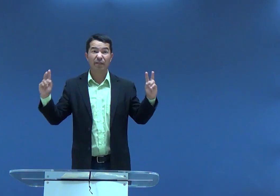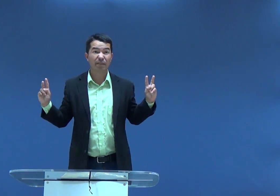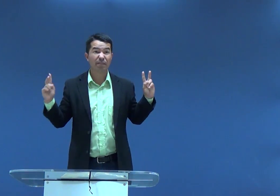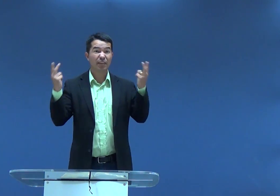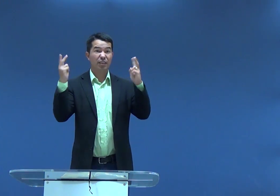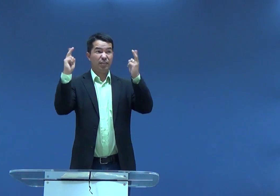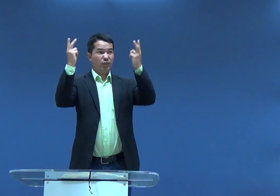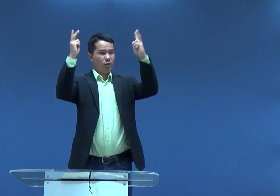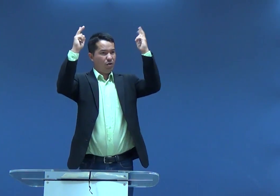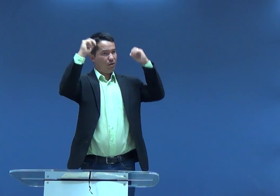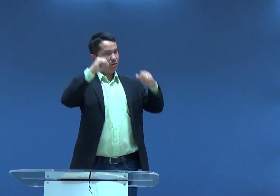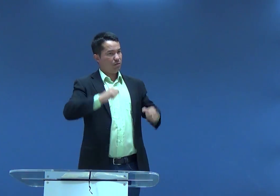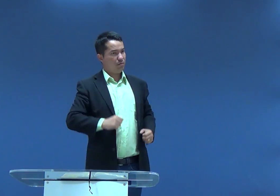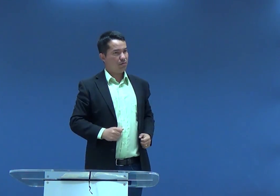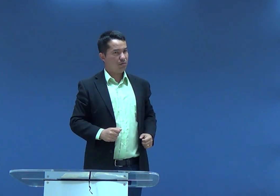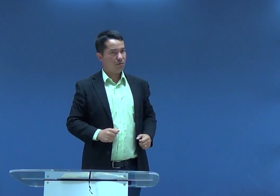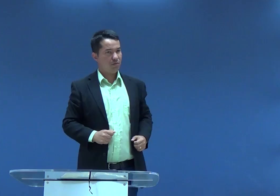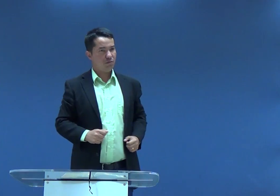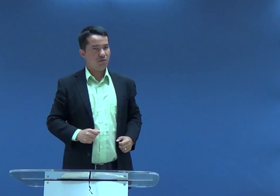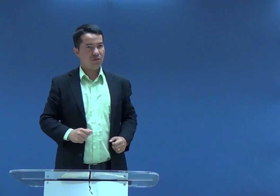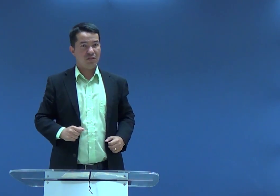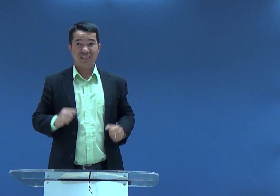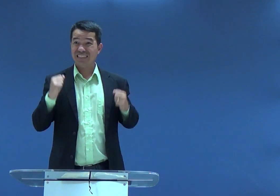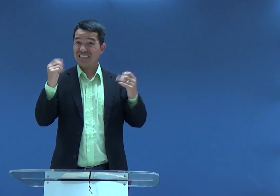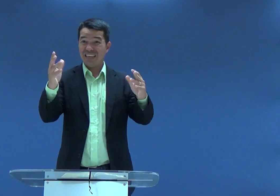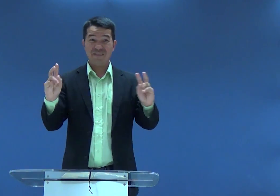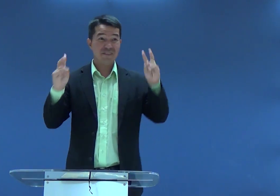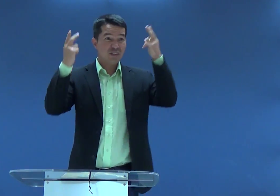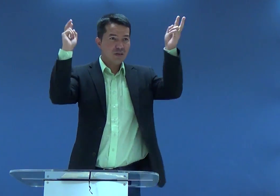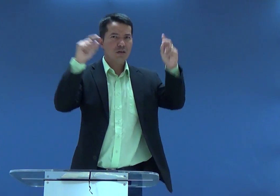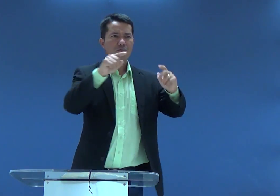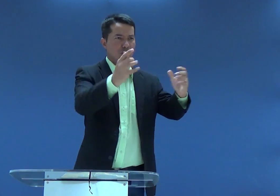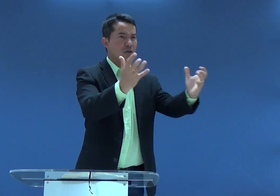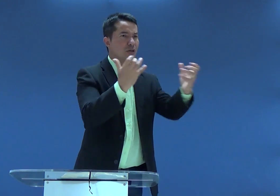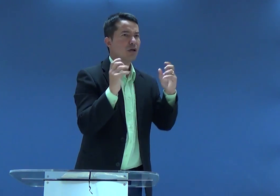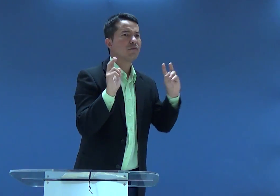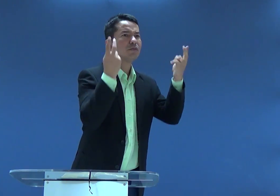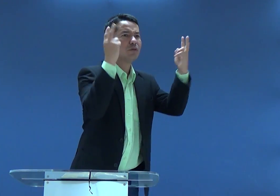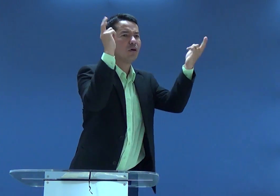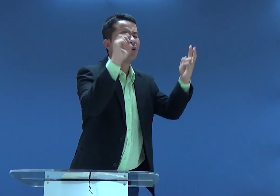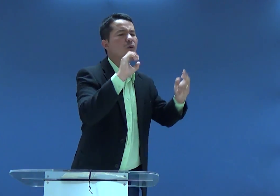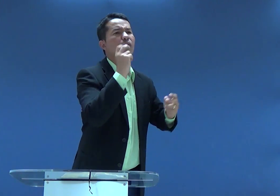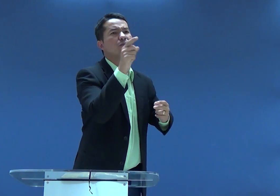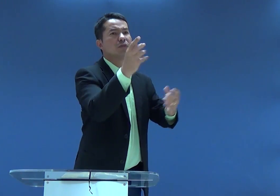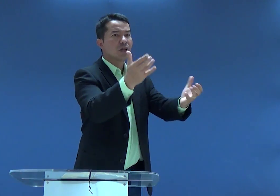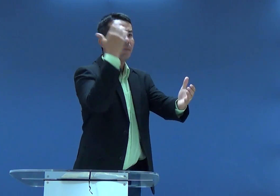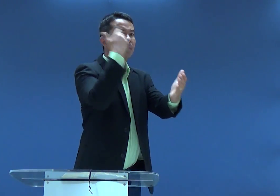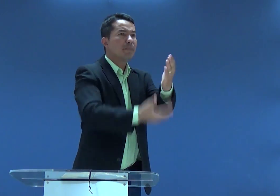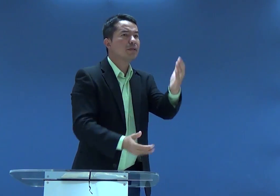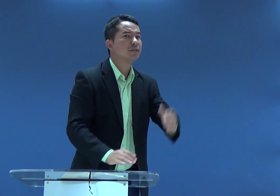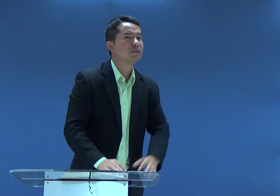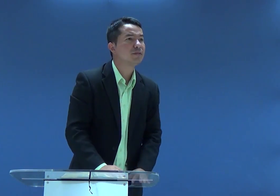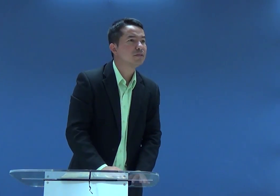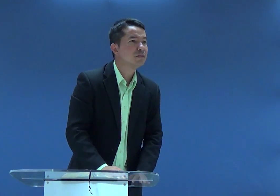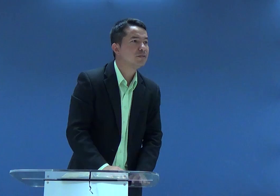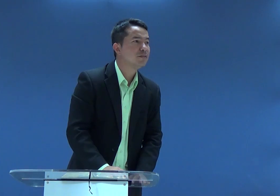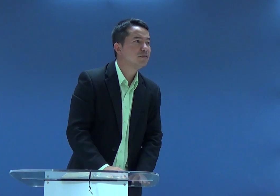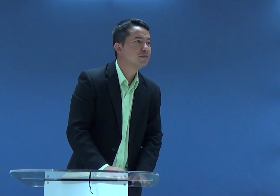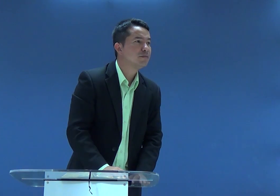Deus te dá vitória através de todas essas coisas. Ele te dá vitória. Ele quer te dar vitória. Você acha que Deus quer que